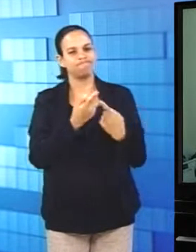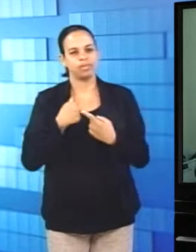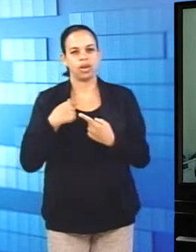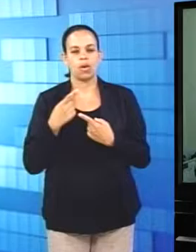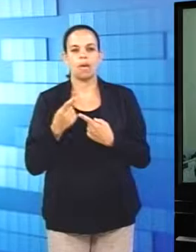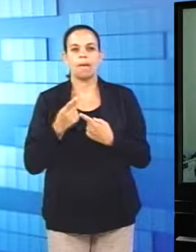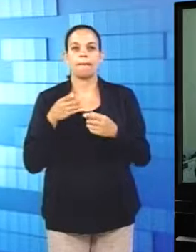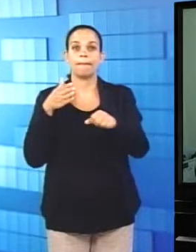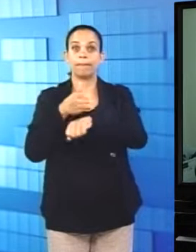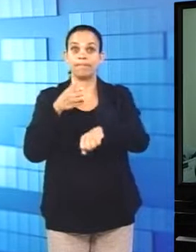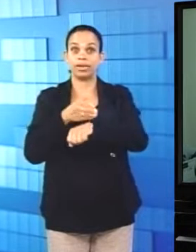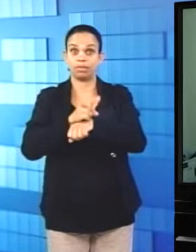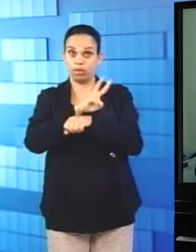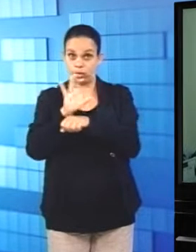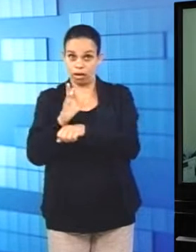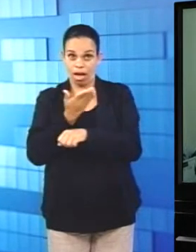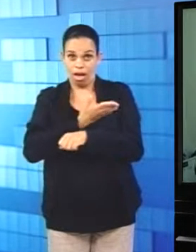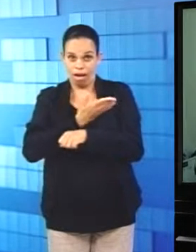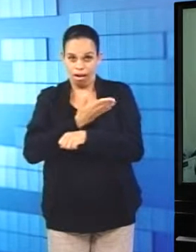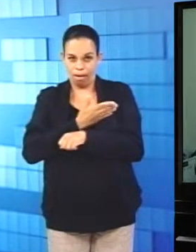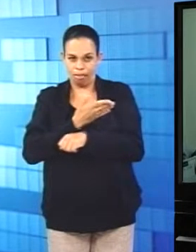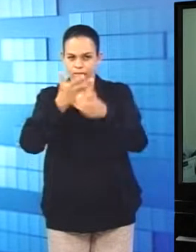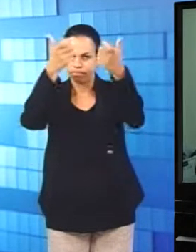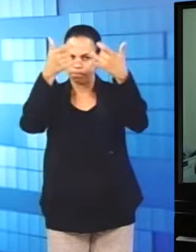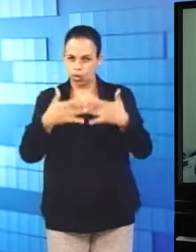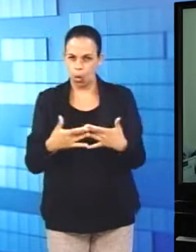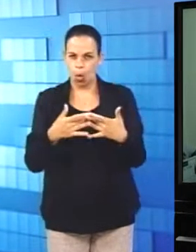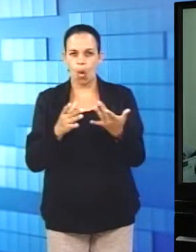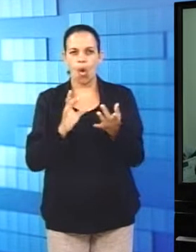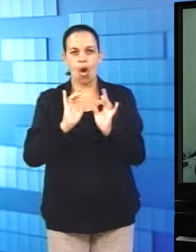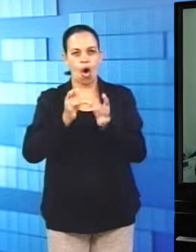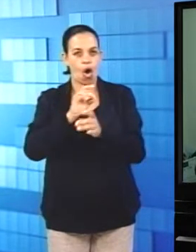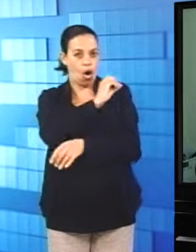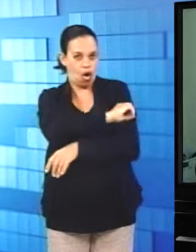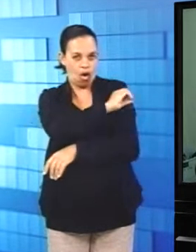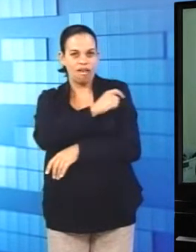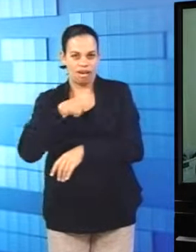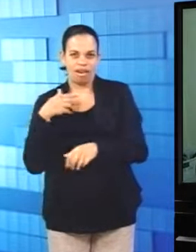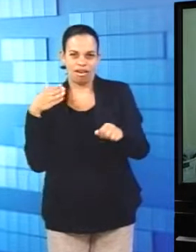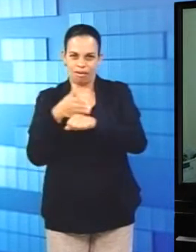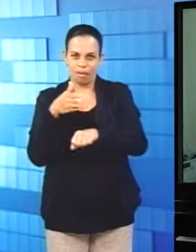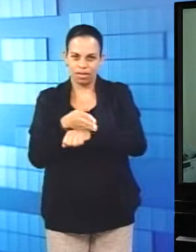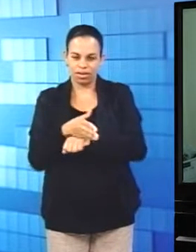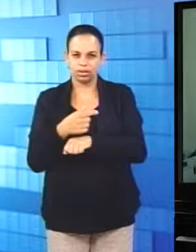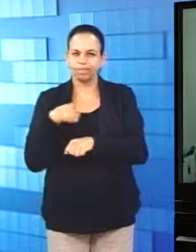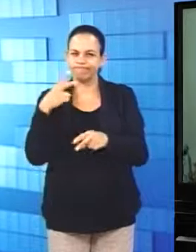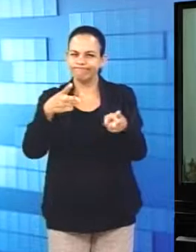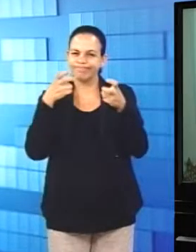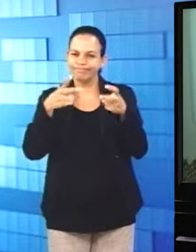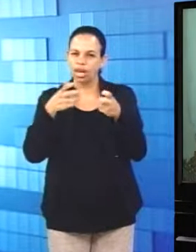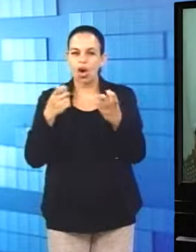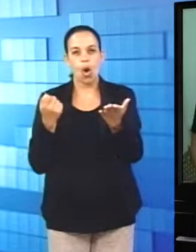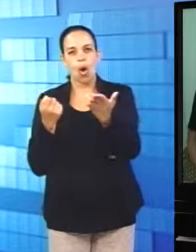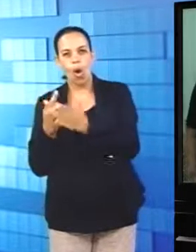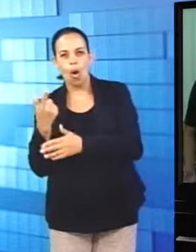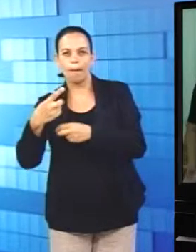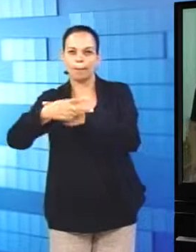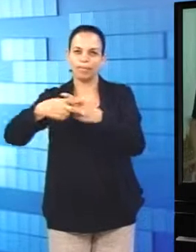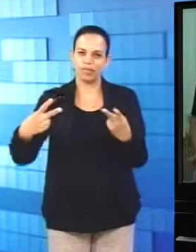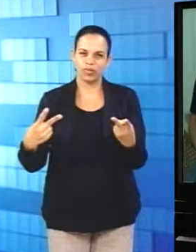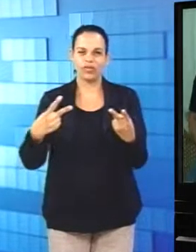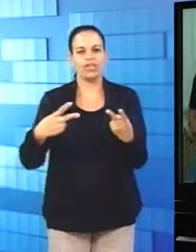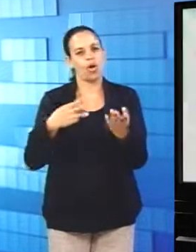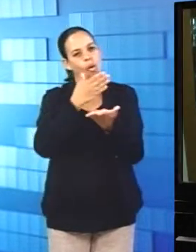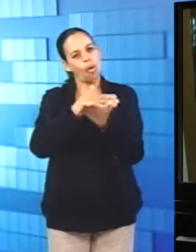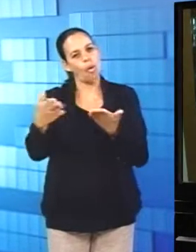aqui em Vitória da Conquista, ministrado por um amigo nosso, Luiz Cravo. E aí, desse workshop, adquiri os equipamentos e passei a